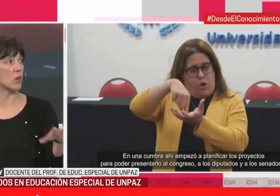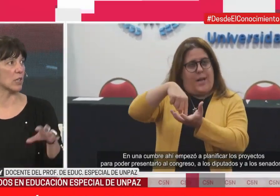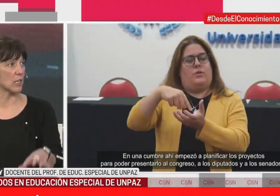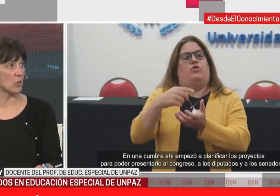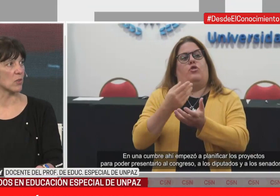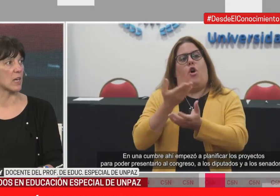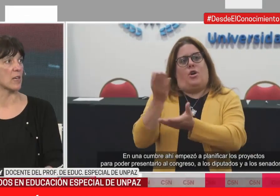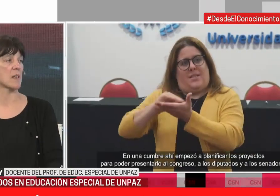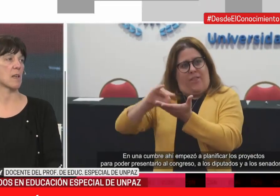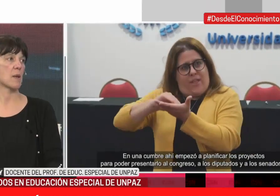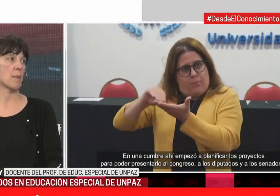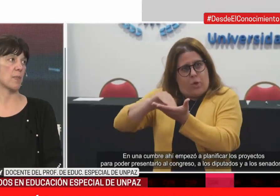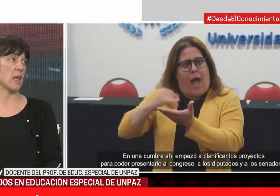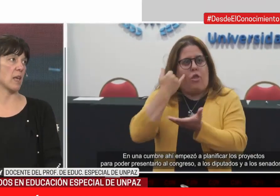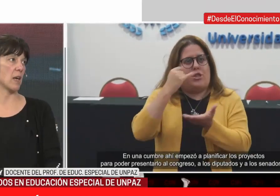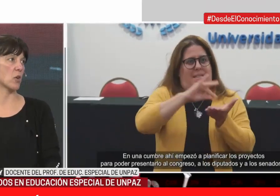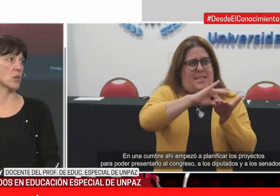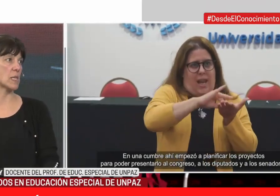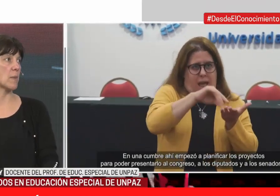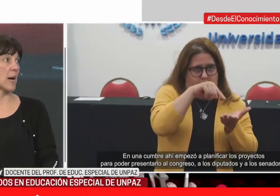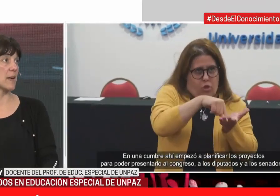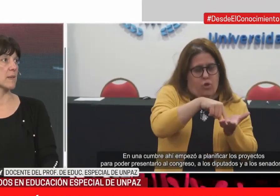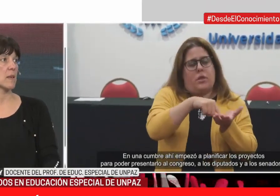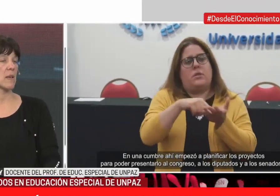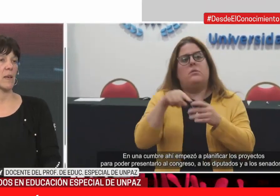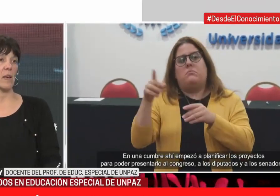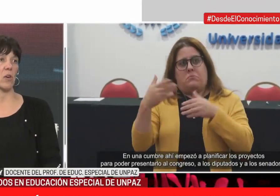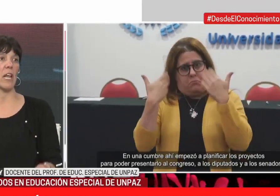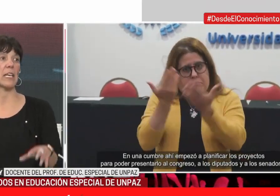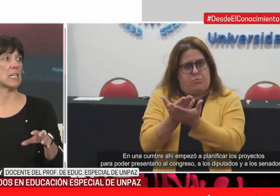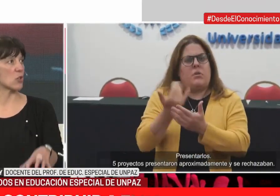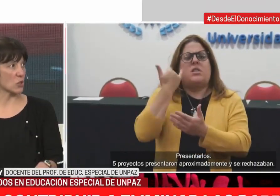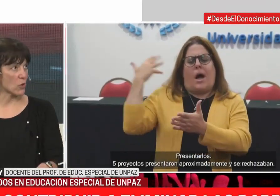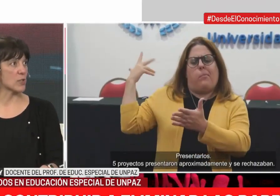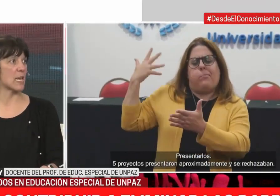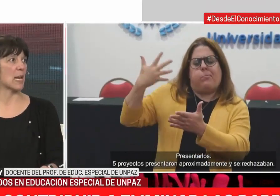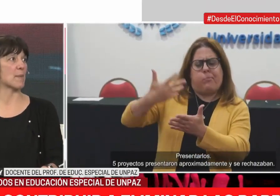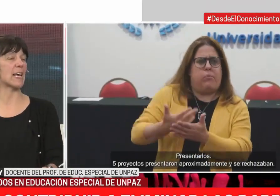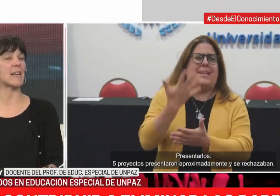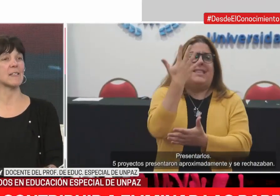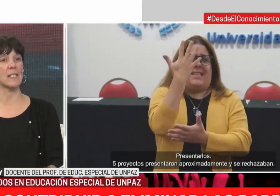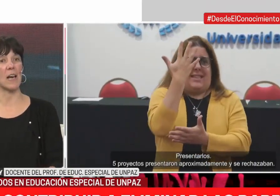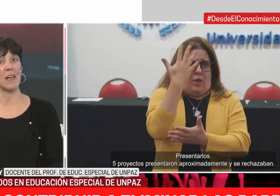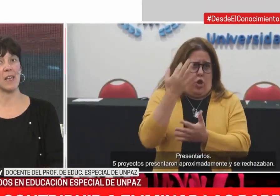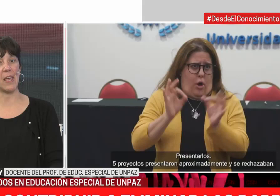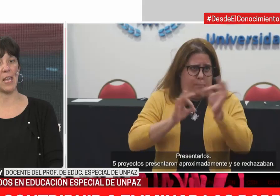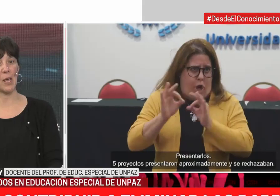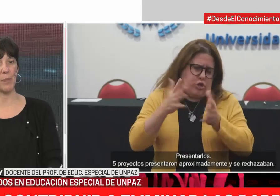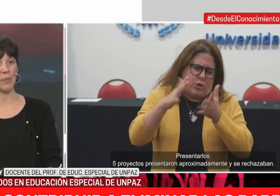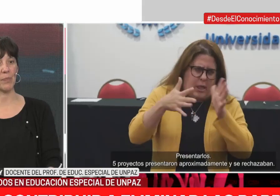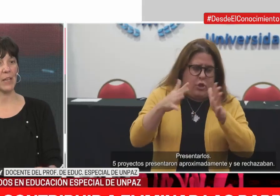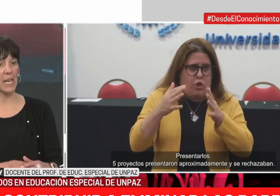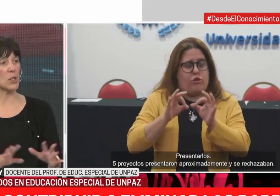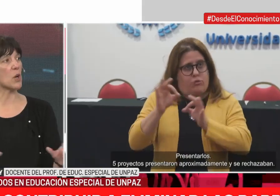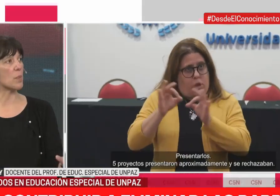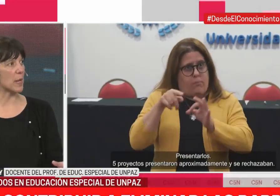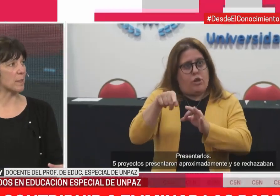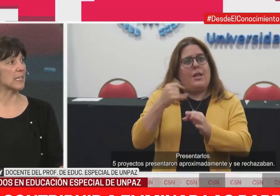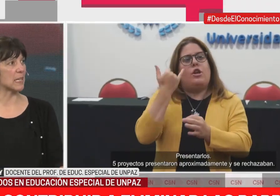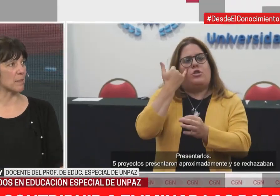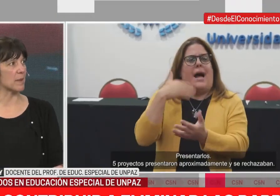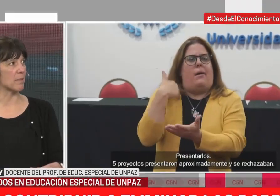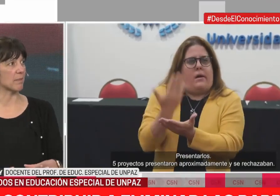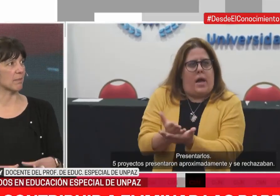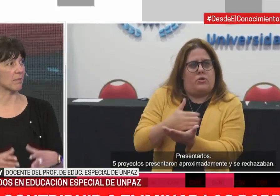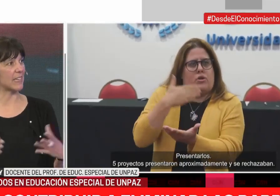502, 503 de José C. Paz, con la 511, la matanza. Esto nos